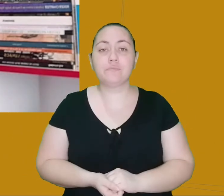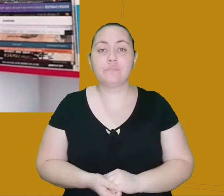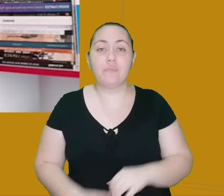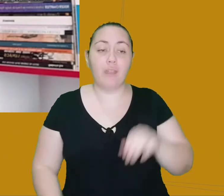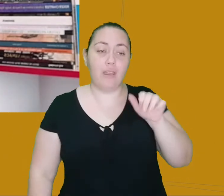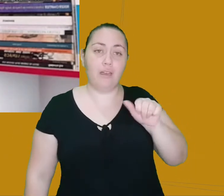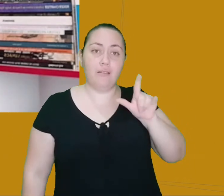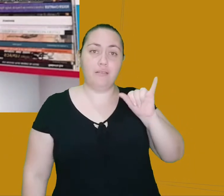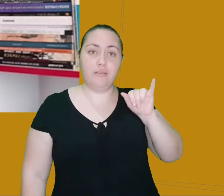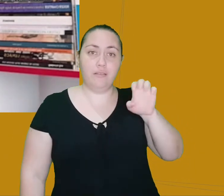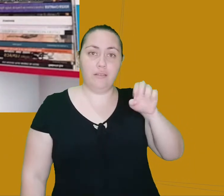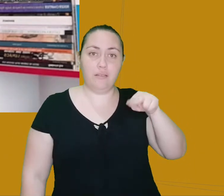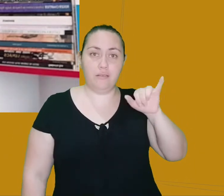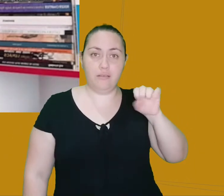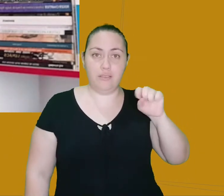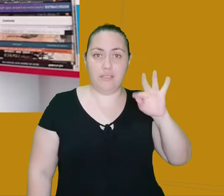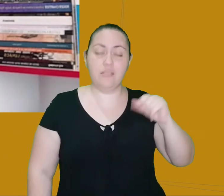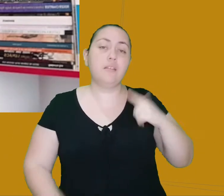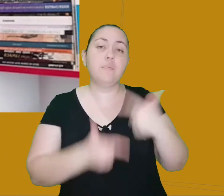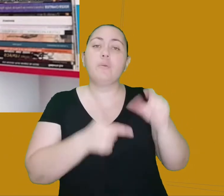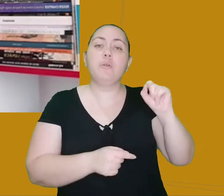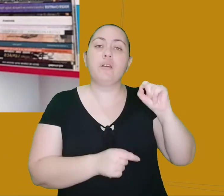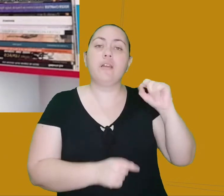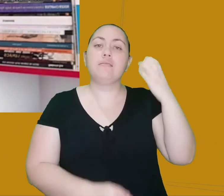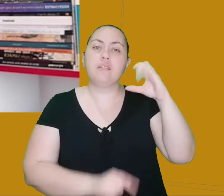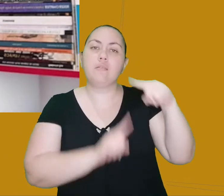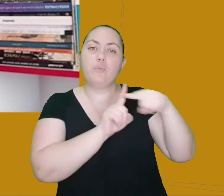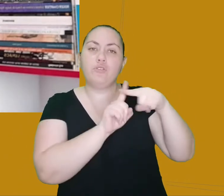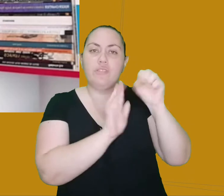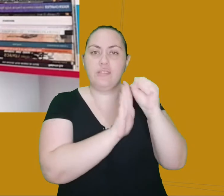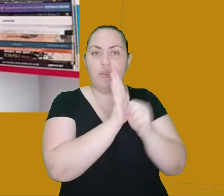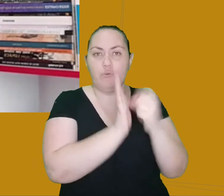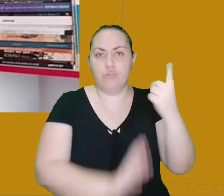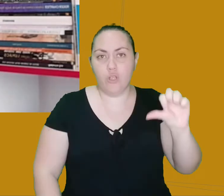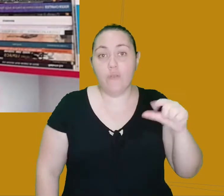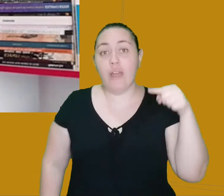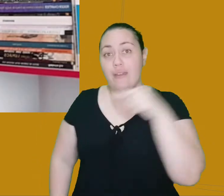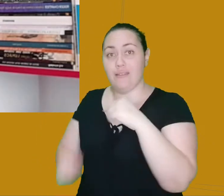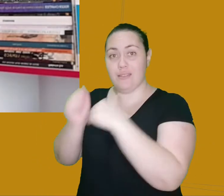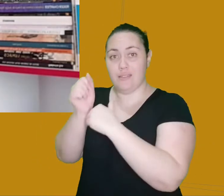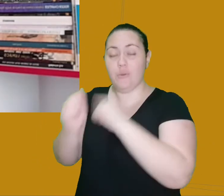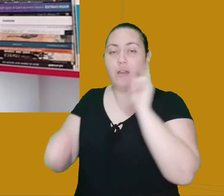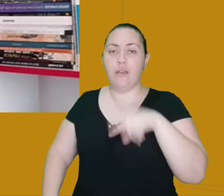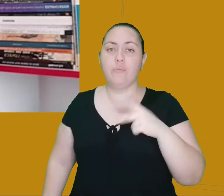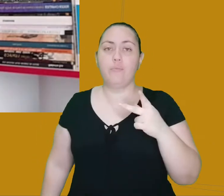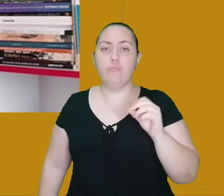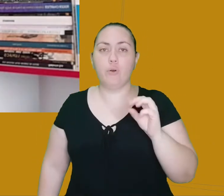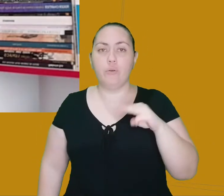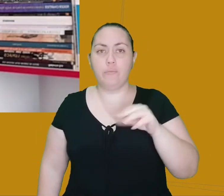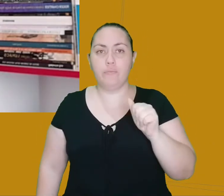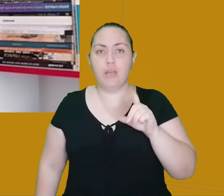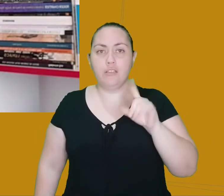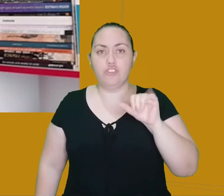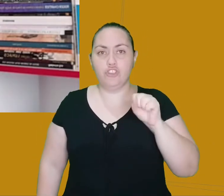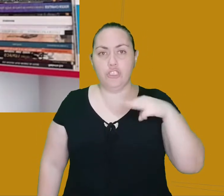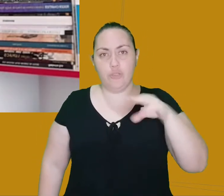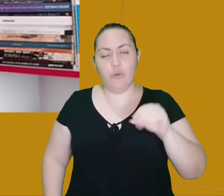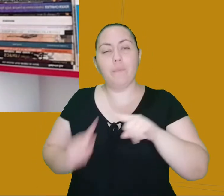o problema é a ciência do positivista do século XIX. No caso do Bonzo, é o pomadismo, que é uma doutrina profissional, totalmente